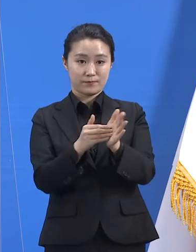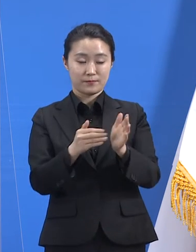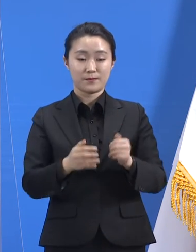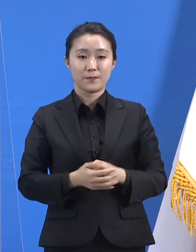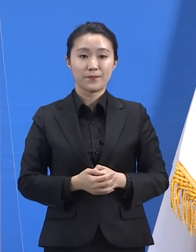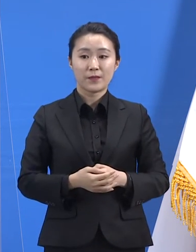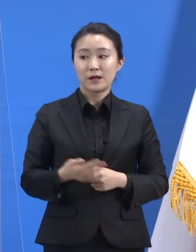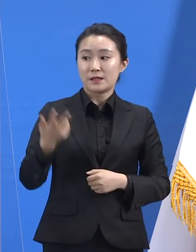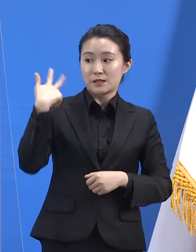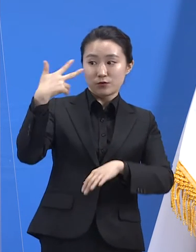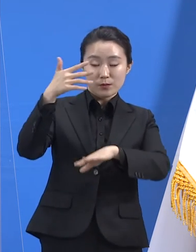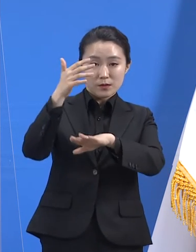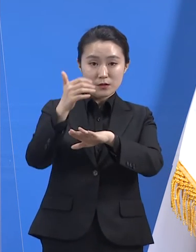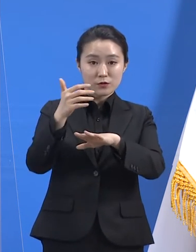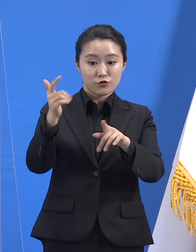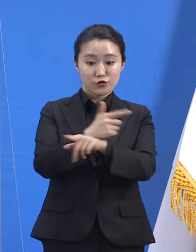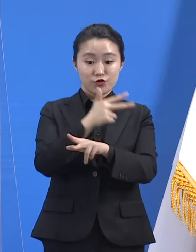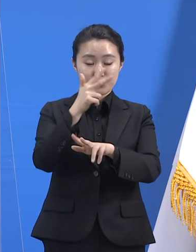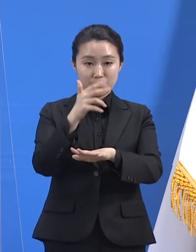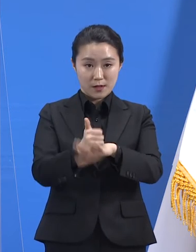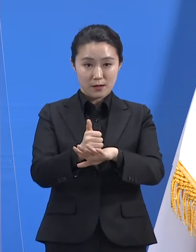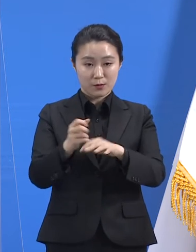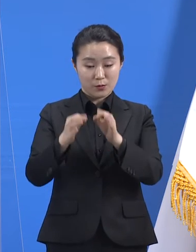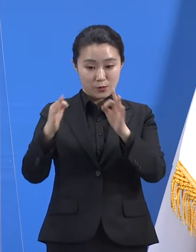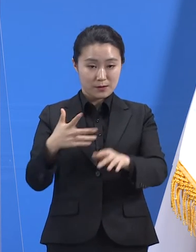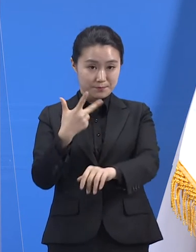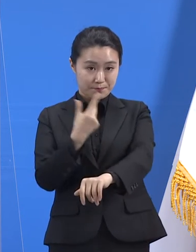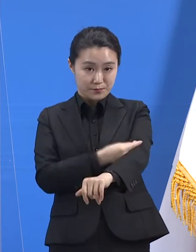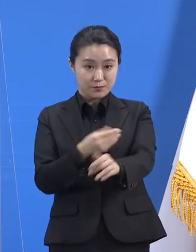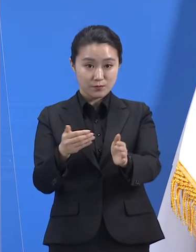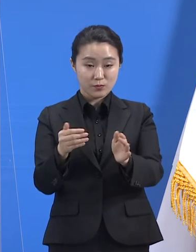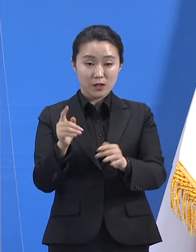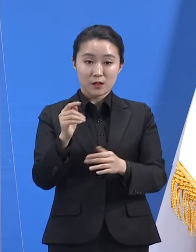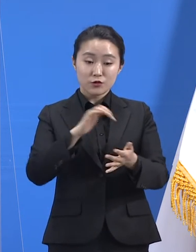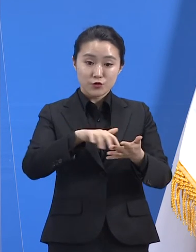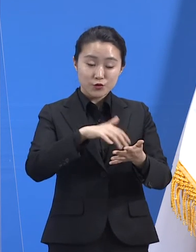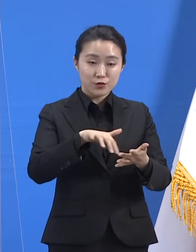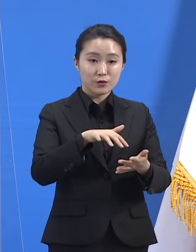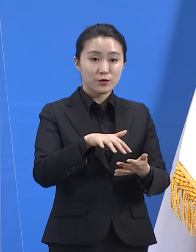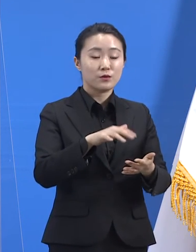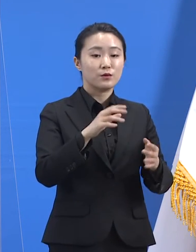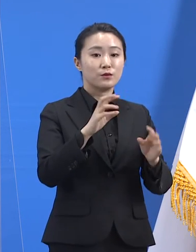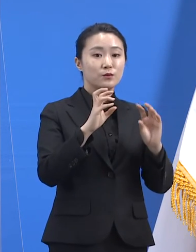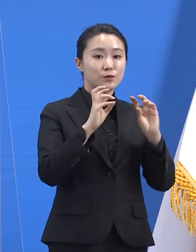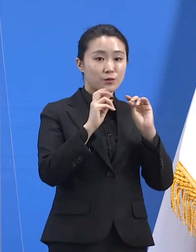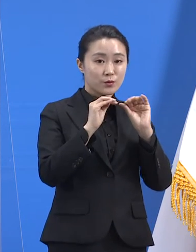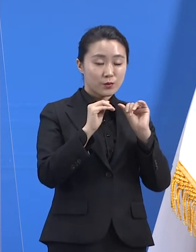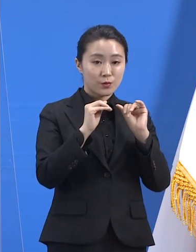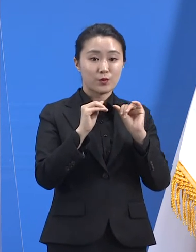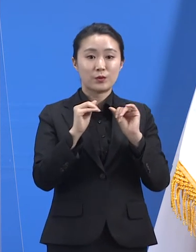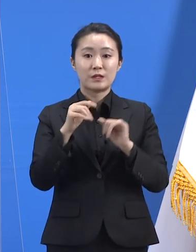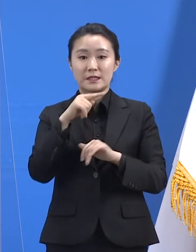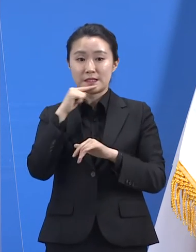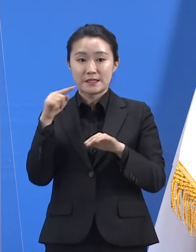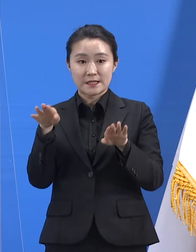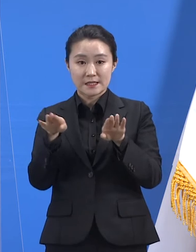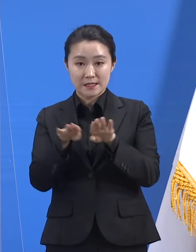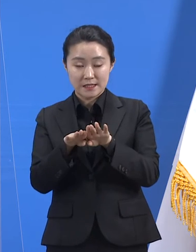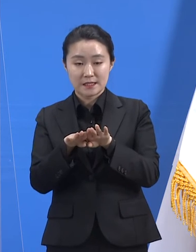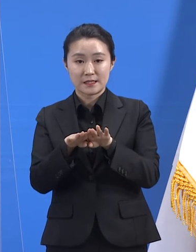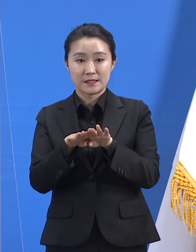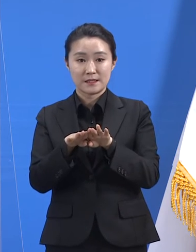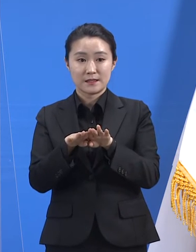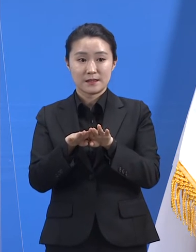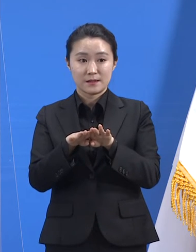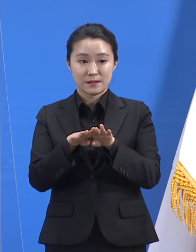주말에도 접종이 이루어졌고 토요일에 14,582명, 일요일에 2,048명입니다. 주말임에도